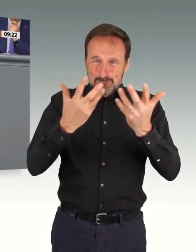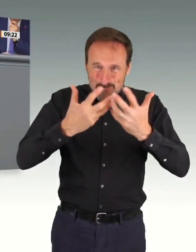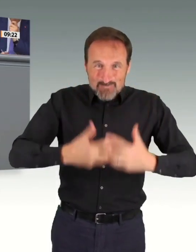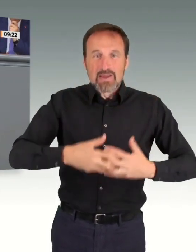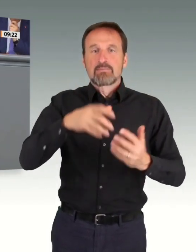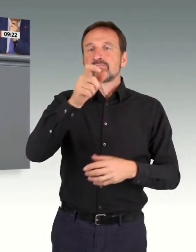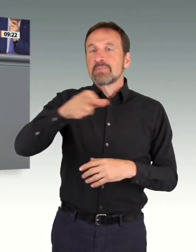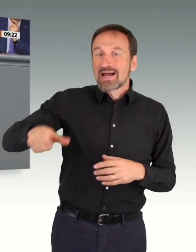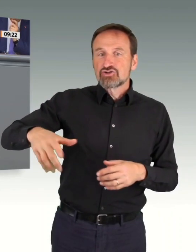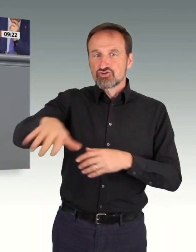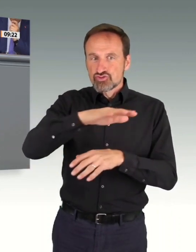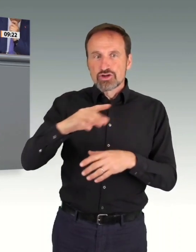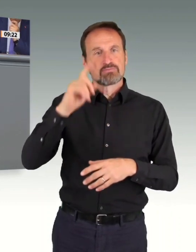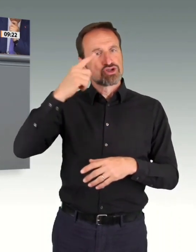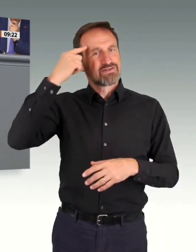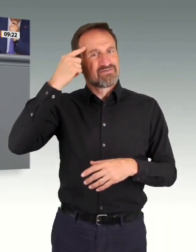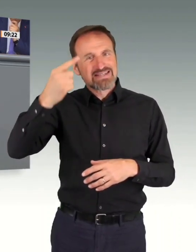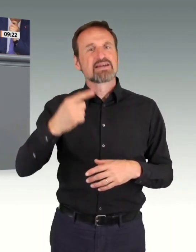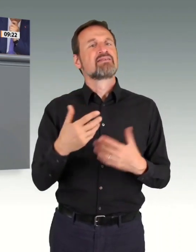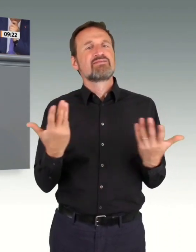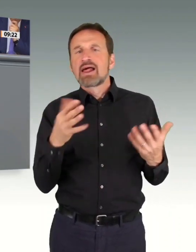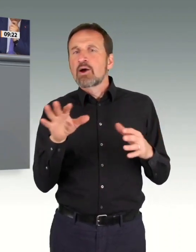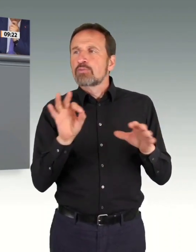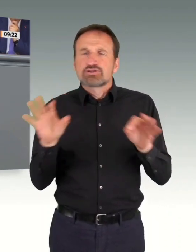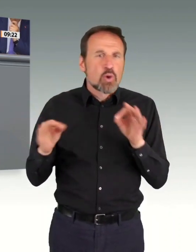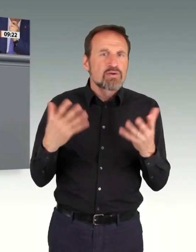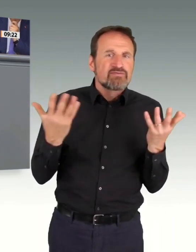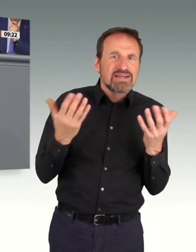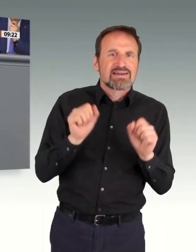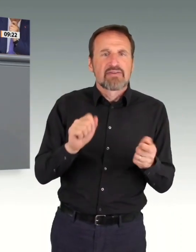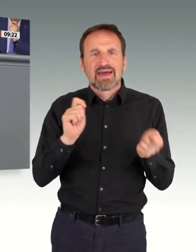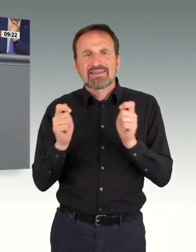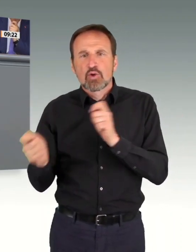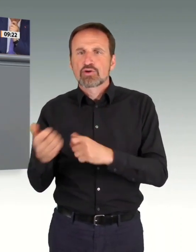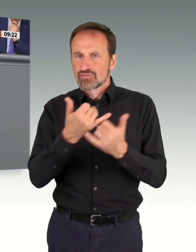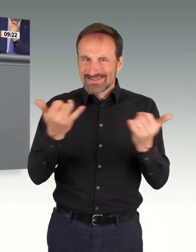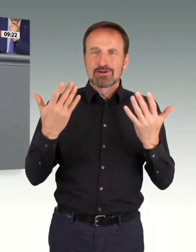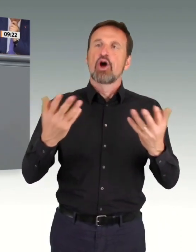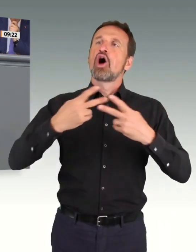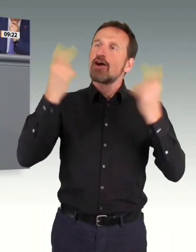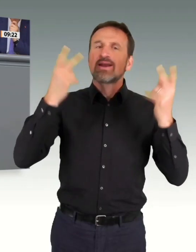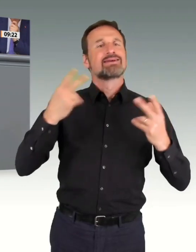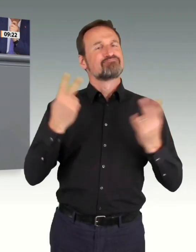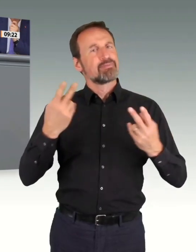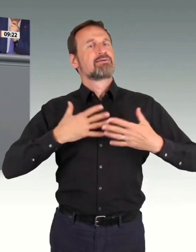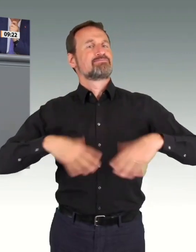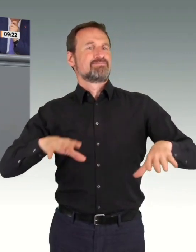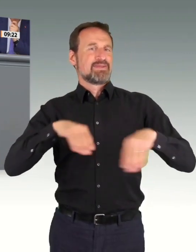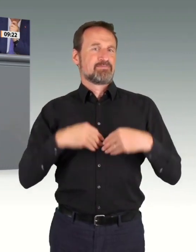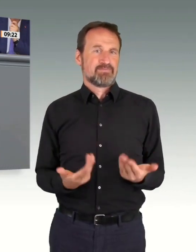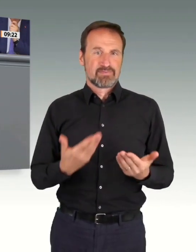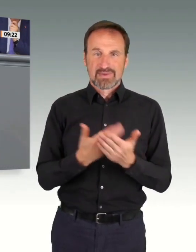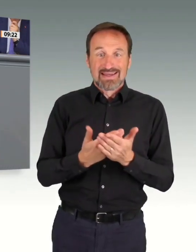von der Opposition, der sagt, so sei Technologieoffenheit gewährleistet. Ja, selbst die Schornsteinfeger haben die